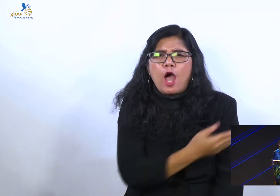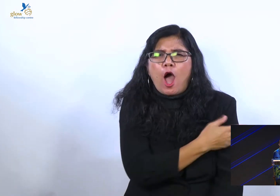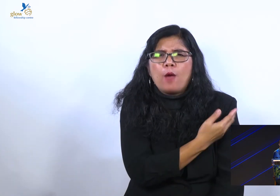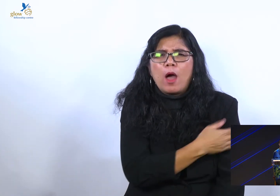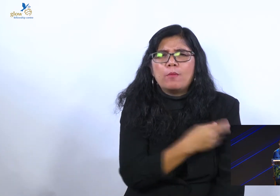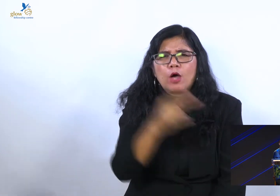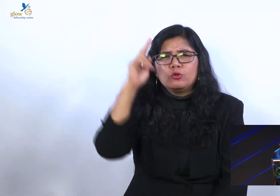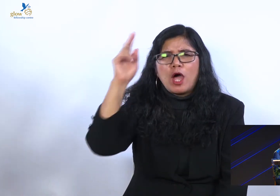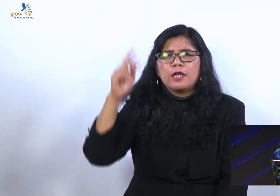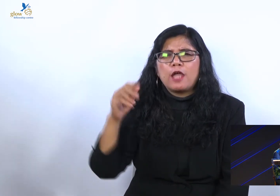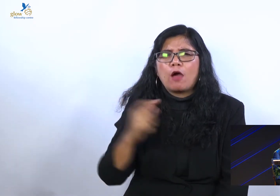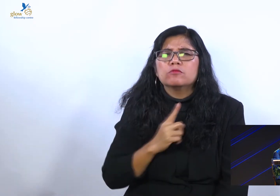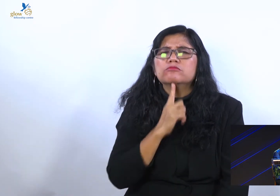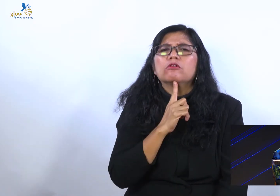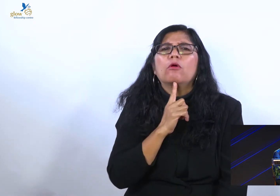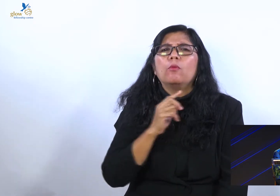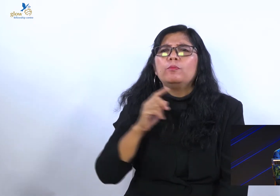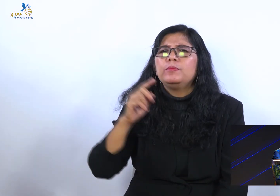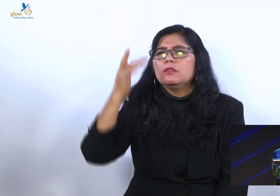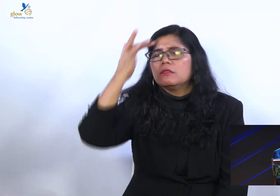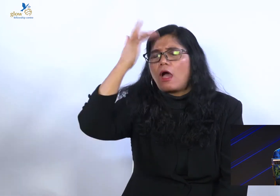Lu pelajar di mana sih?